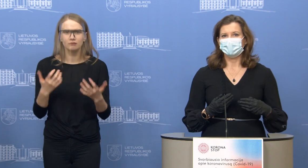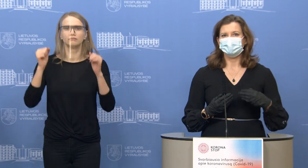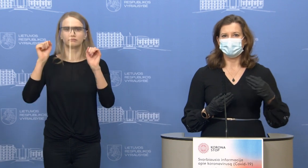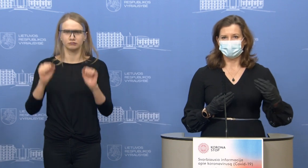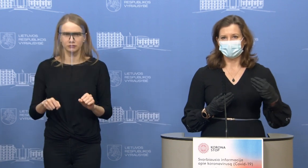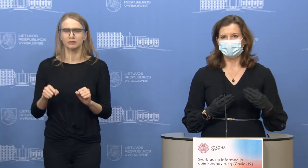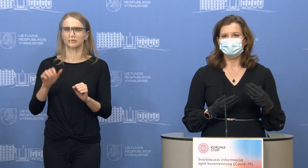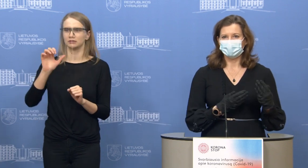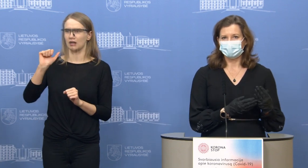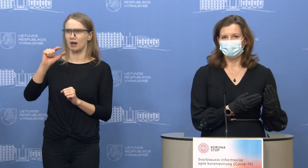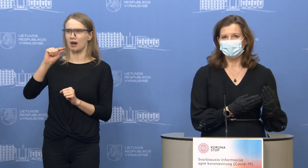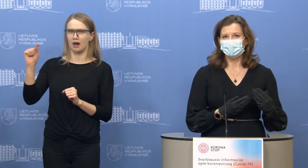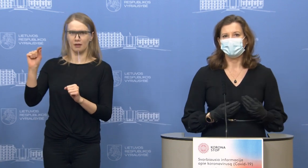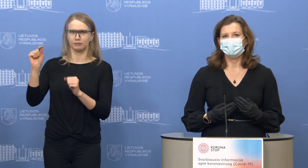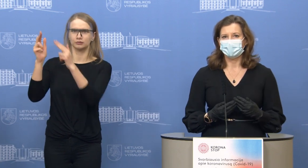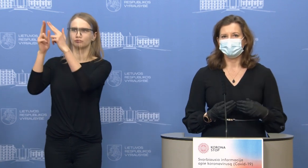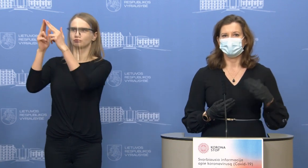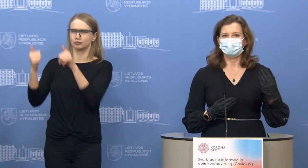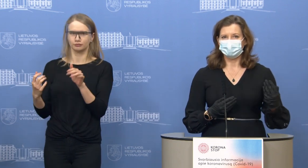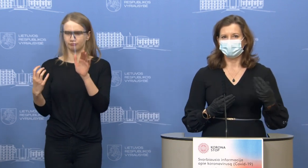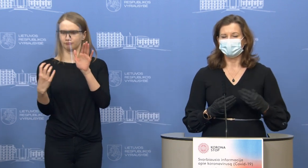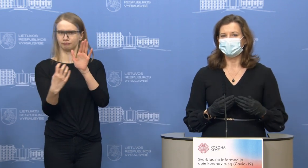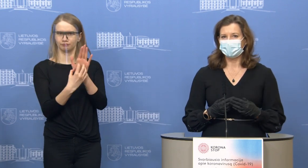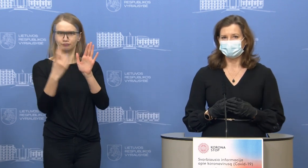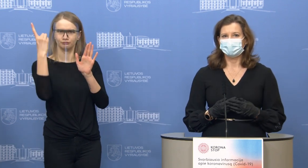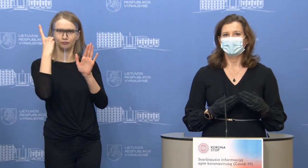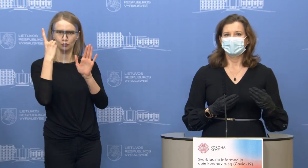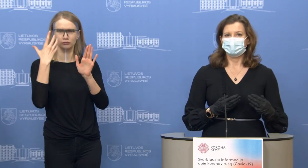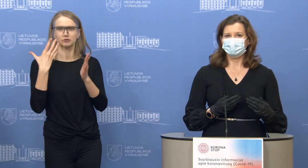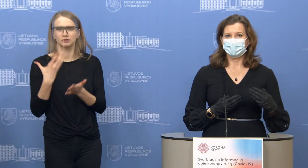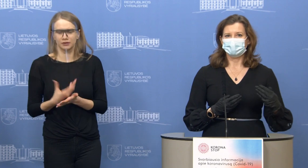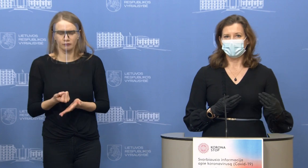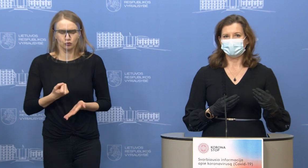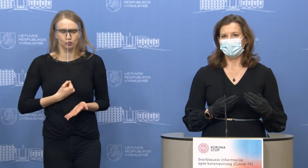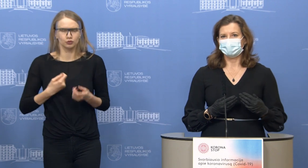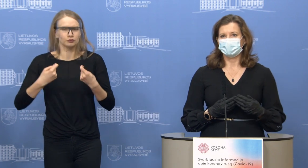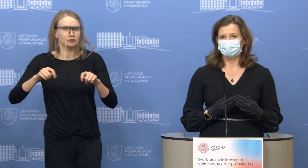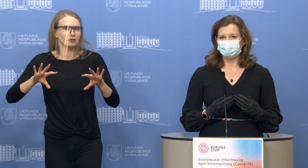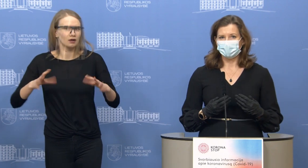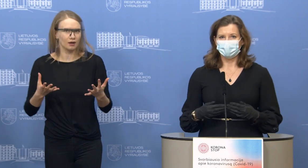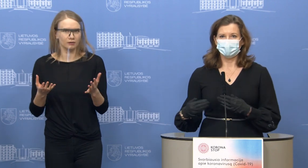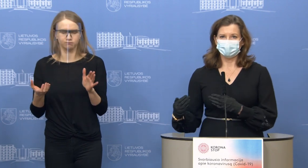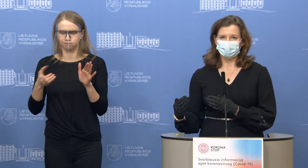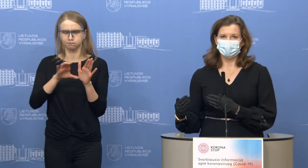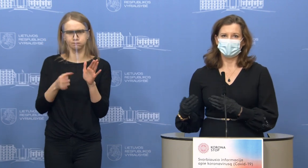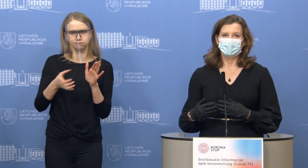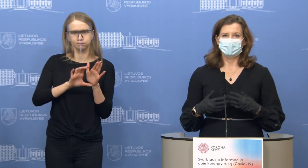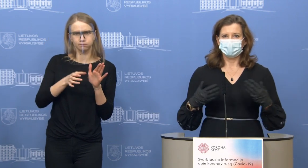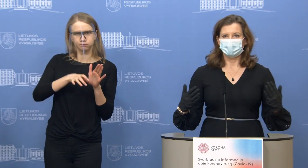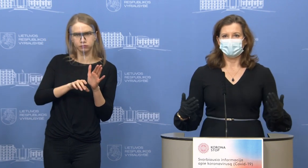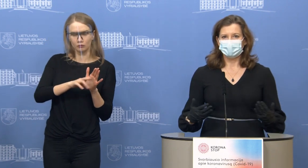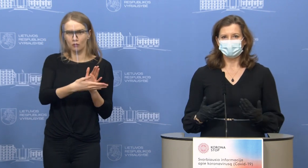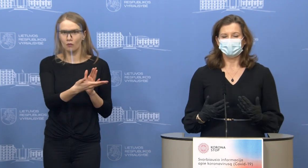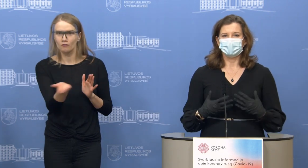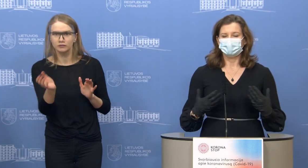tiesiog galės savo priekės per mobilioje aplikaciją tiesiog įkelti į šią Part App parduotuvę, o vartotojai